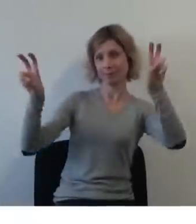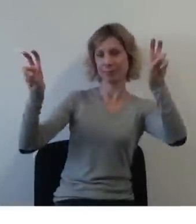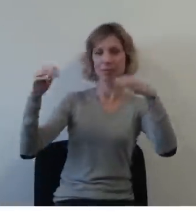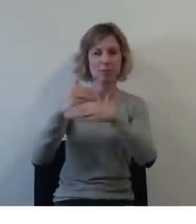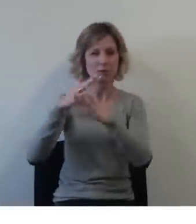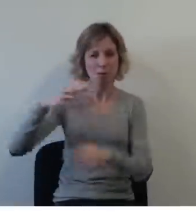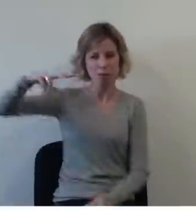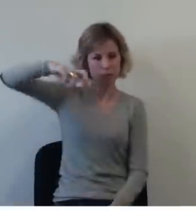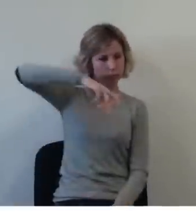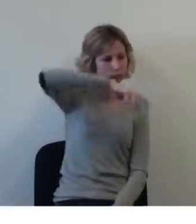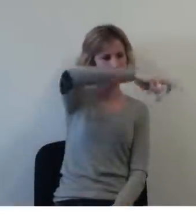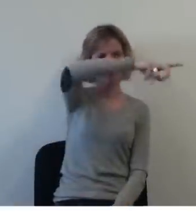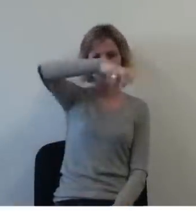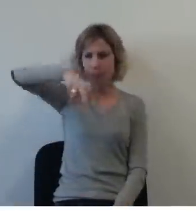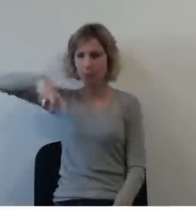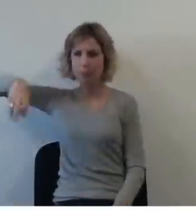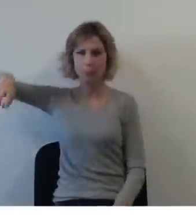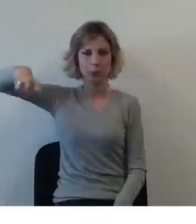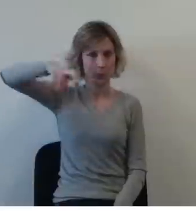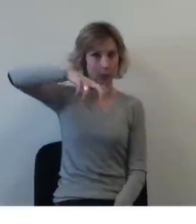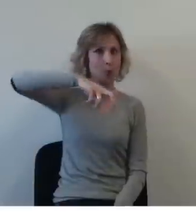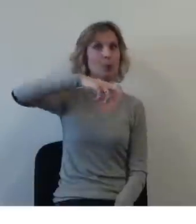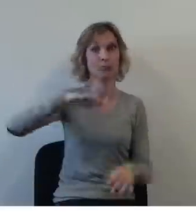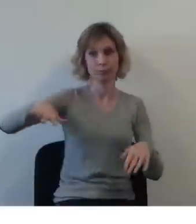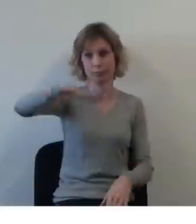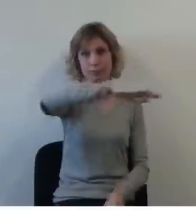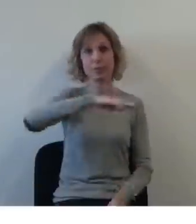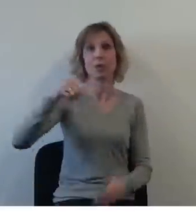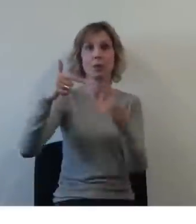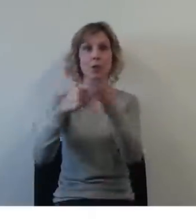se déroule sur un circuit en 8, de près de 2000 m².